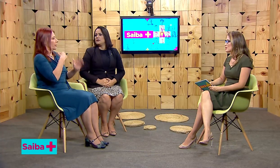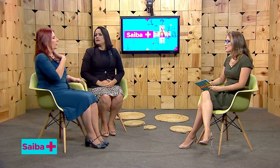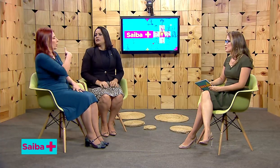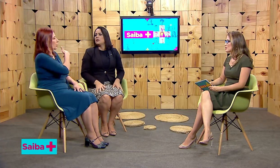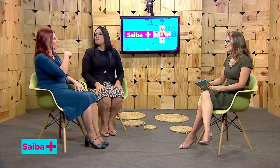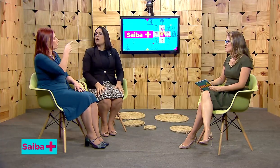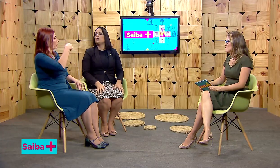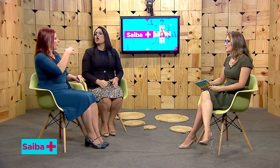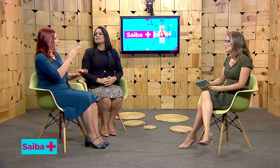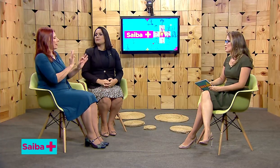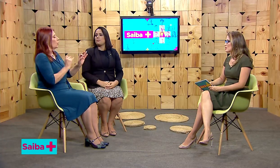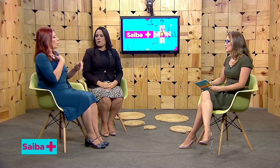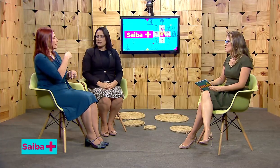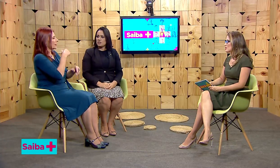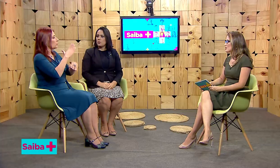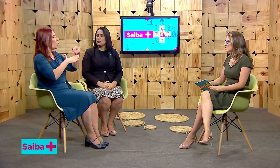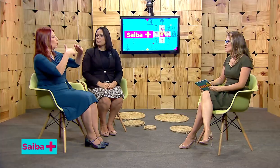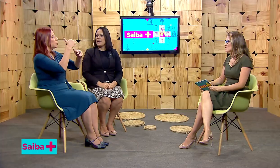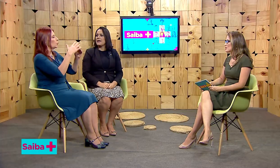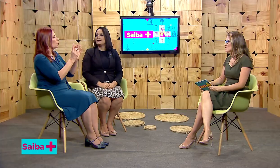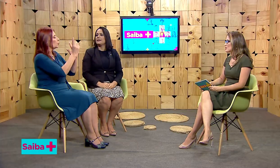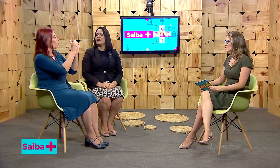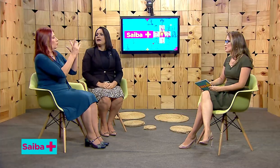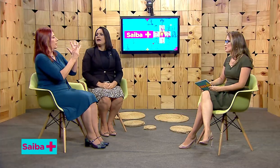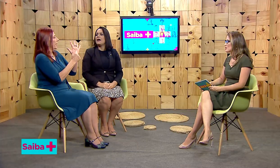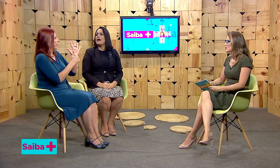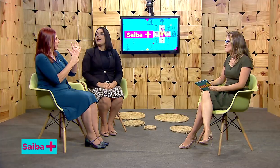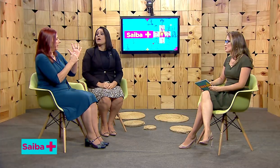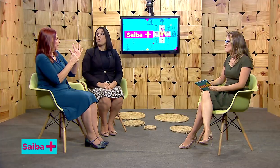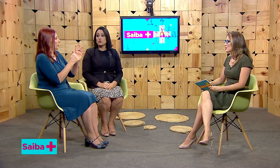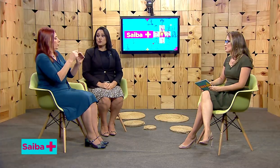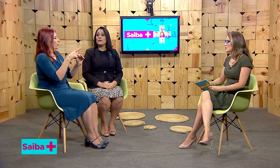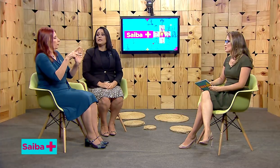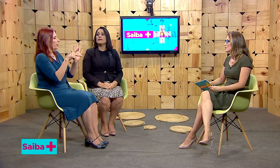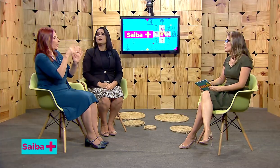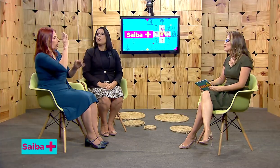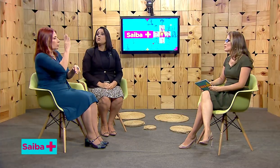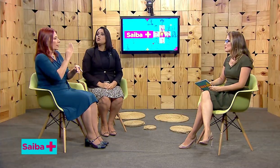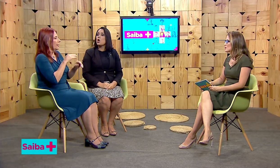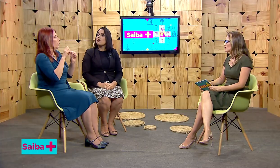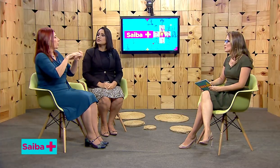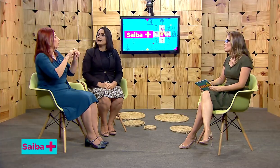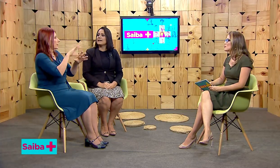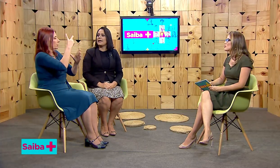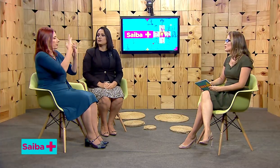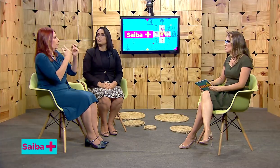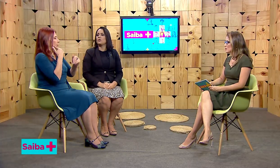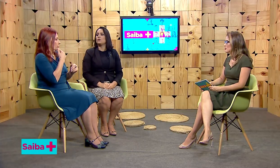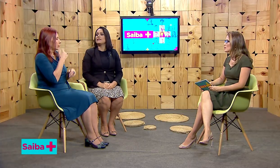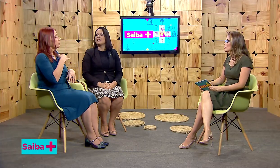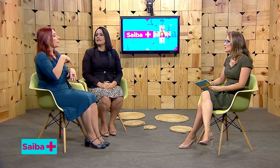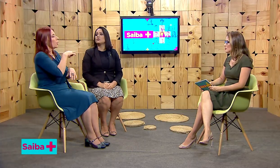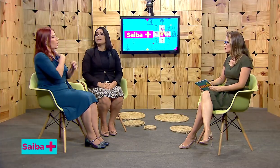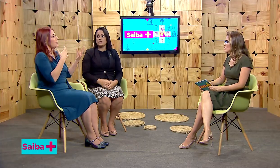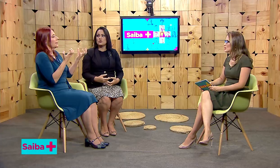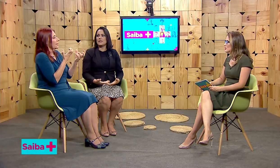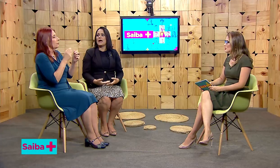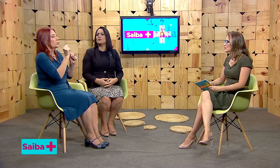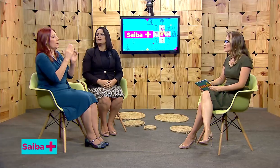Bom, nossa proposta, enquanto MEC, é construir um novo decreto, um decreto nacional da